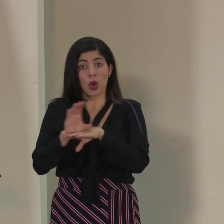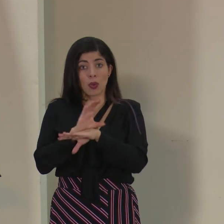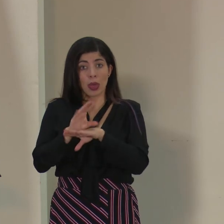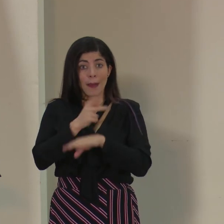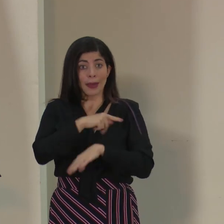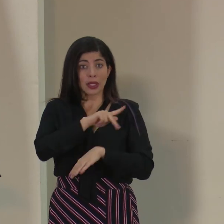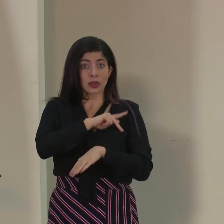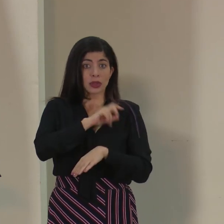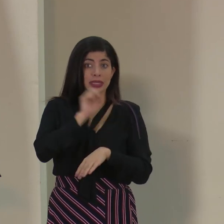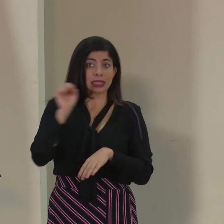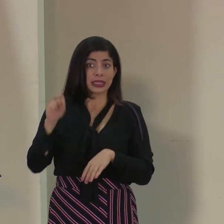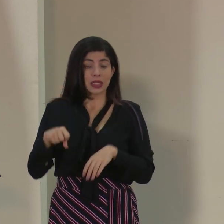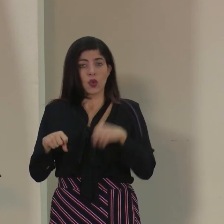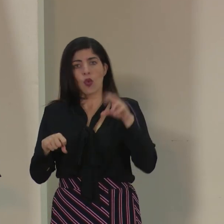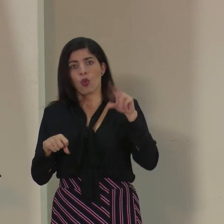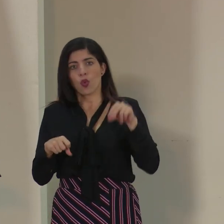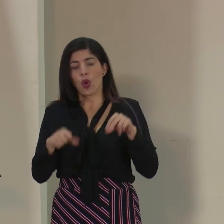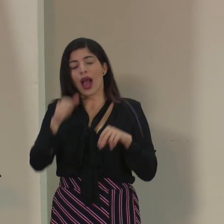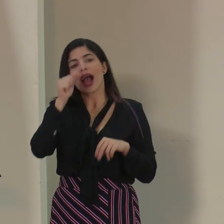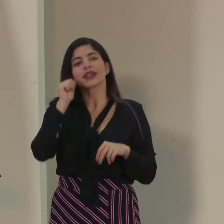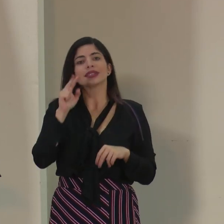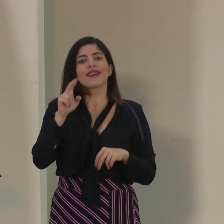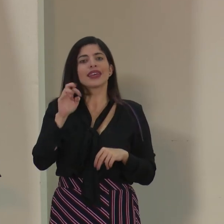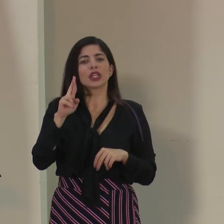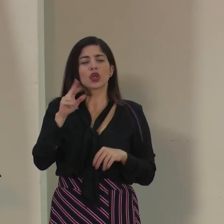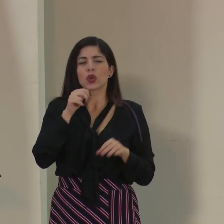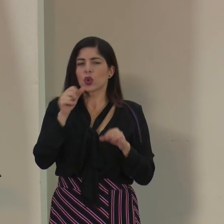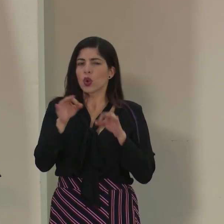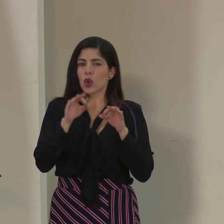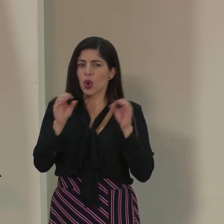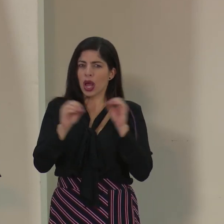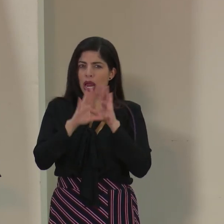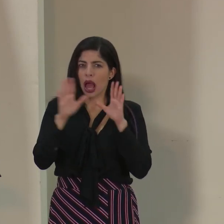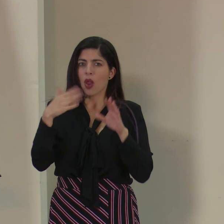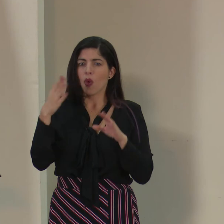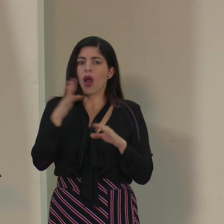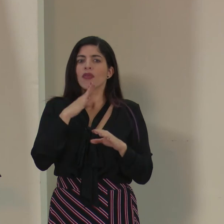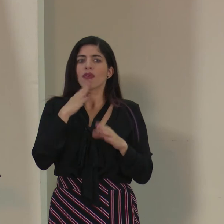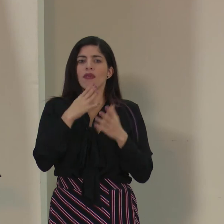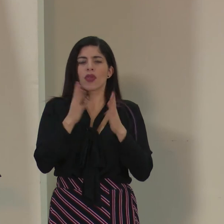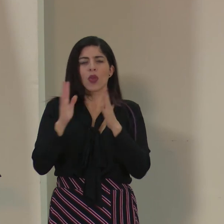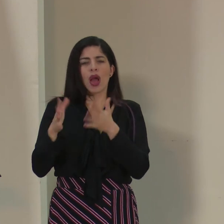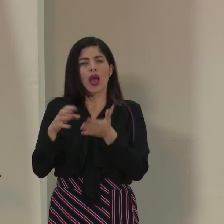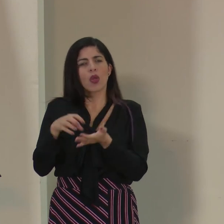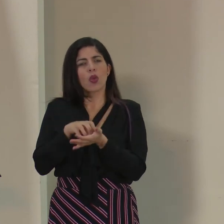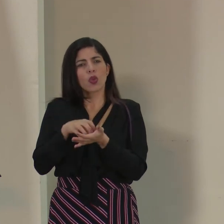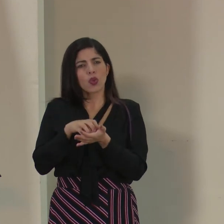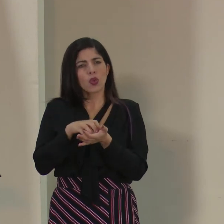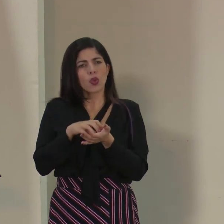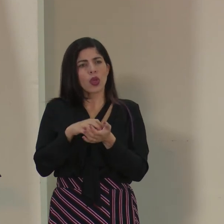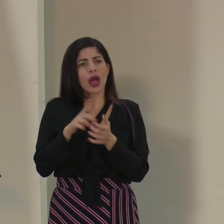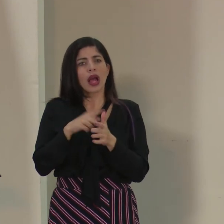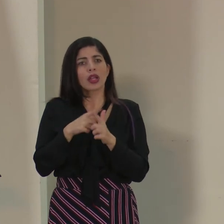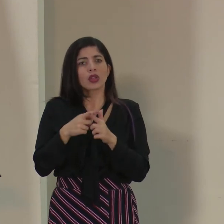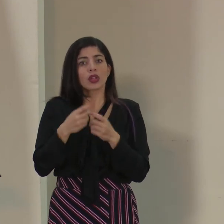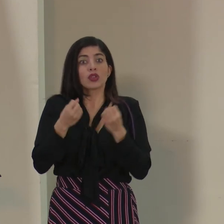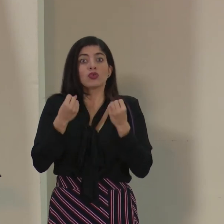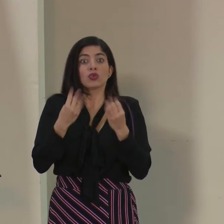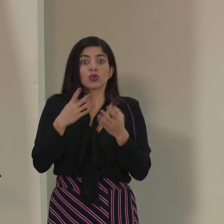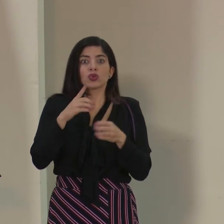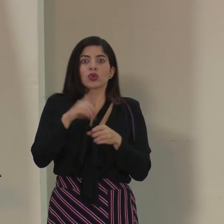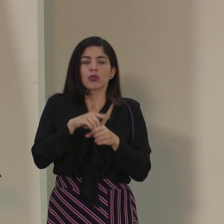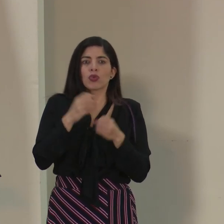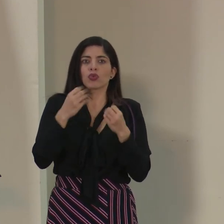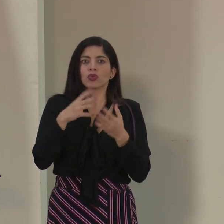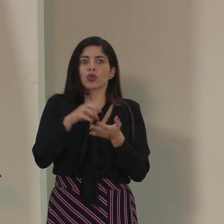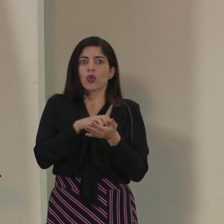personales o no. Ayer don Víctor no lo dejó claro en la comparecencia y eso quedaba una duda. Y bueno, tenían muchas dudas los diputados